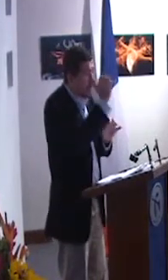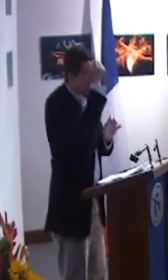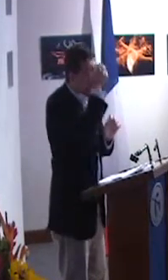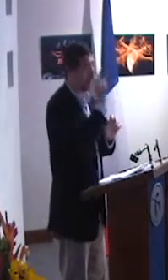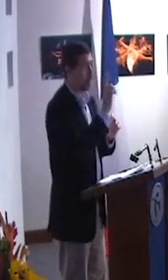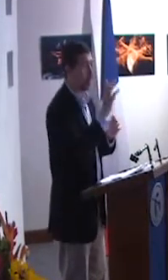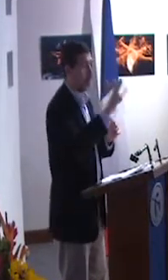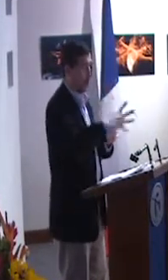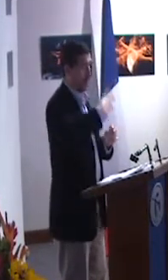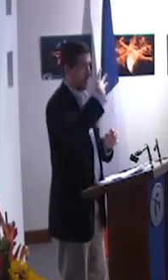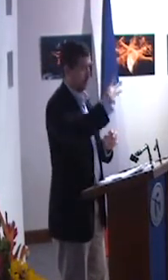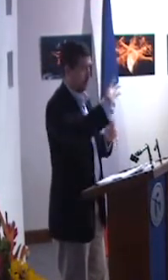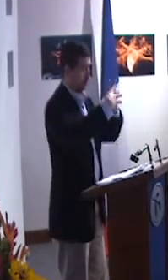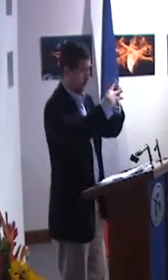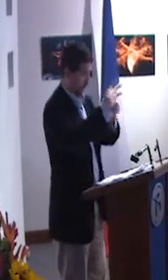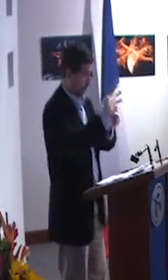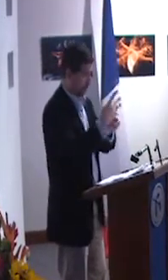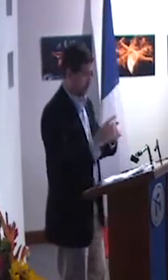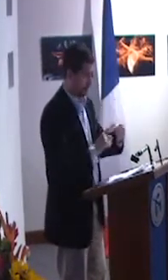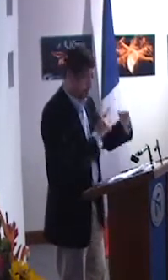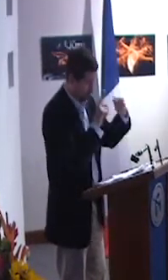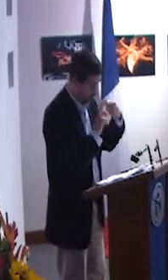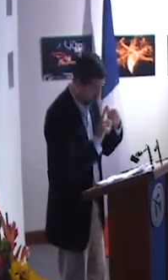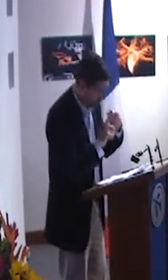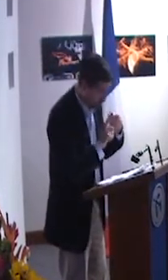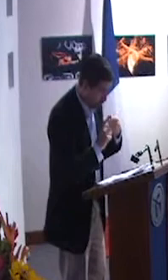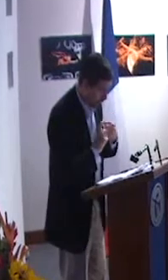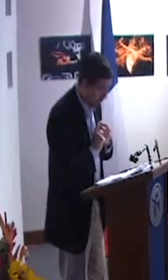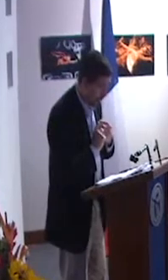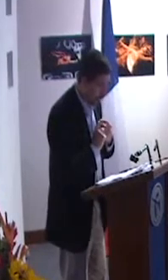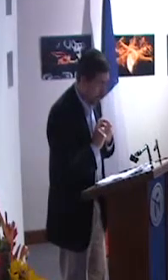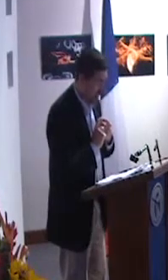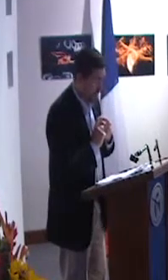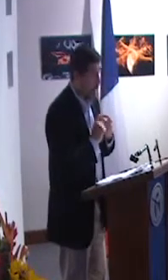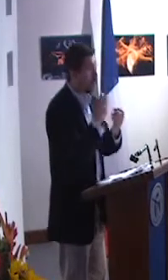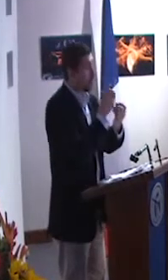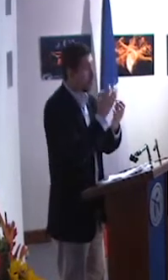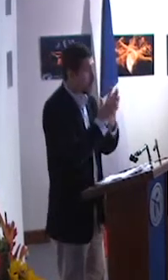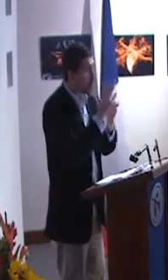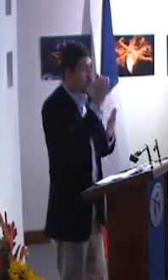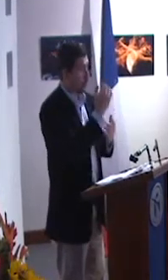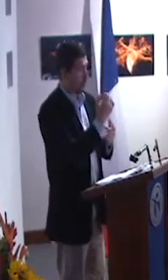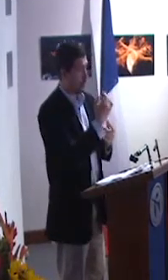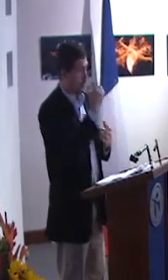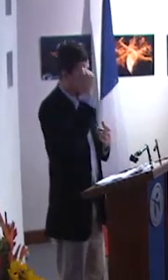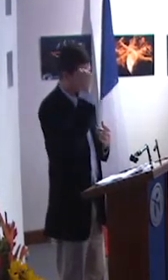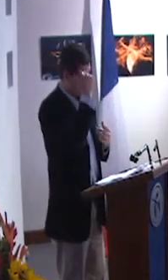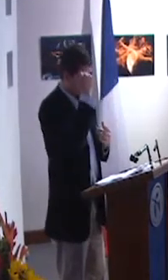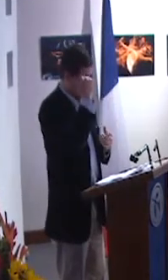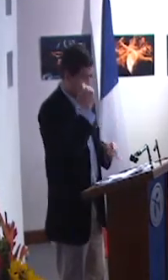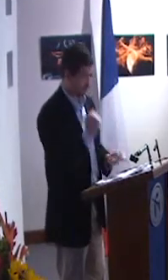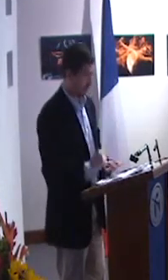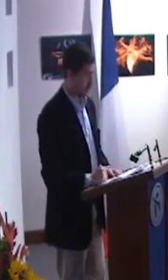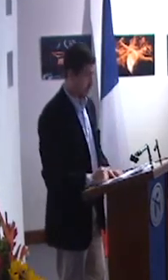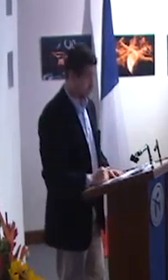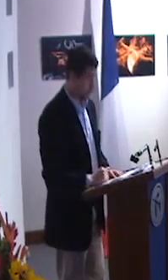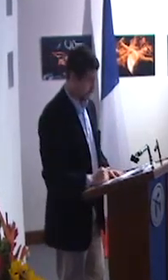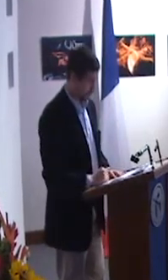lleguen a la conclusión de investigaciones como vienen siendo los cuatro ejes que vamos a plantear en este coloquio. El primer eje va a